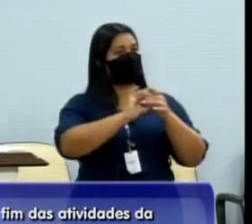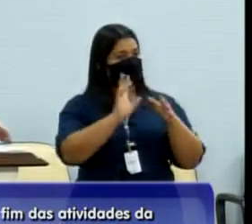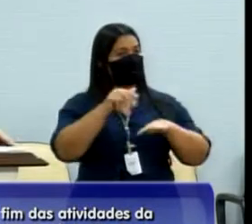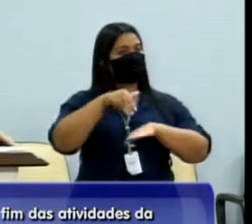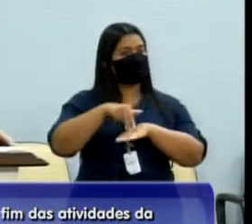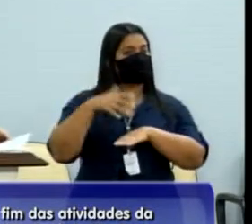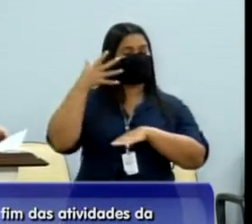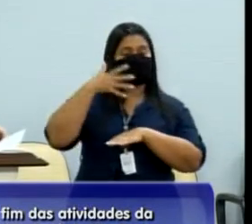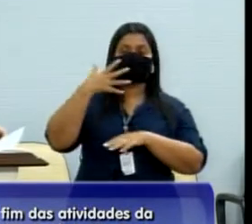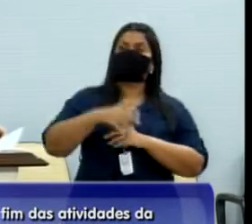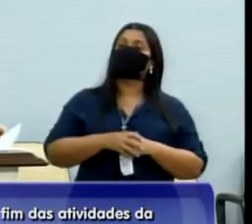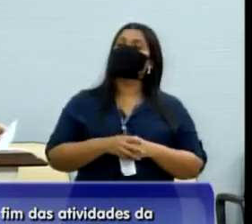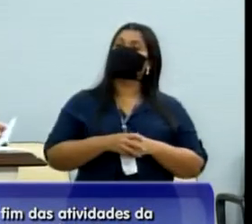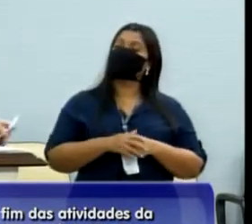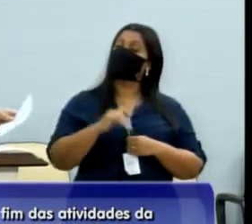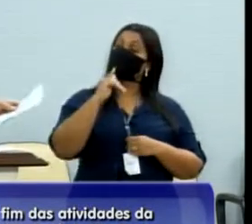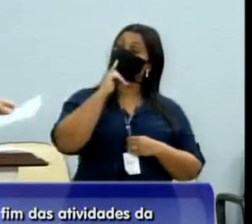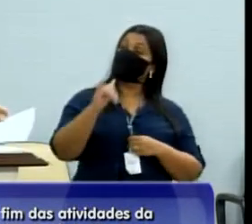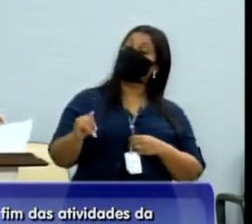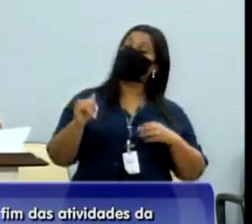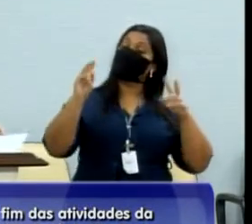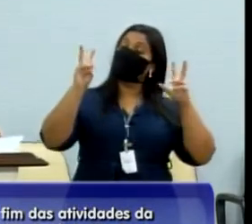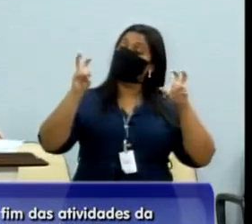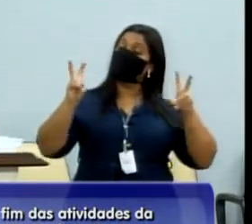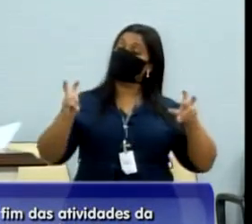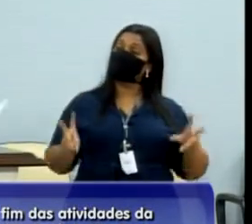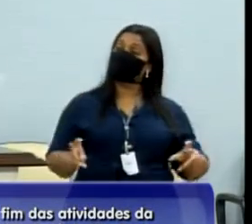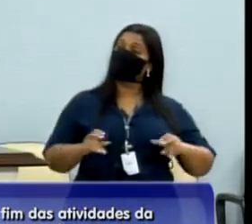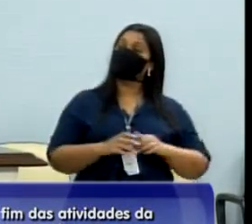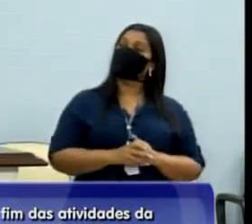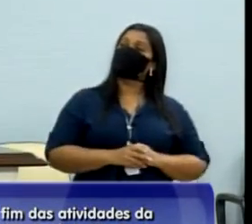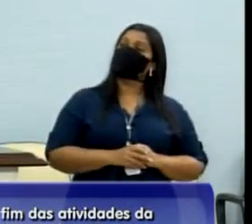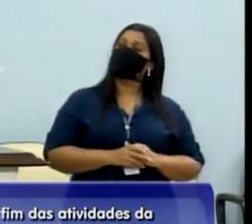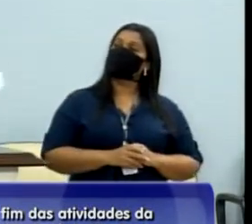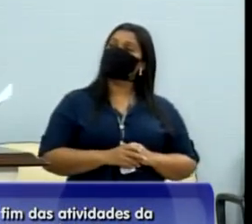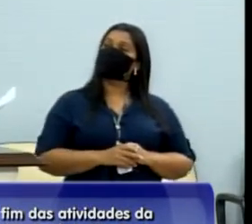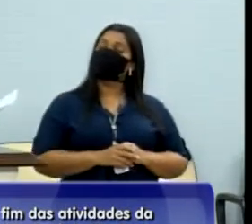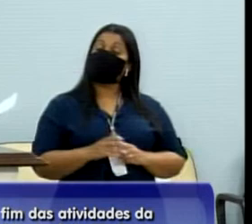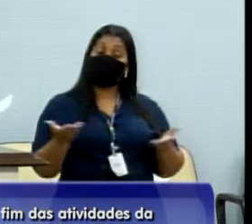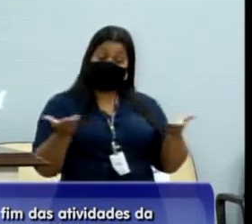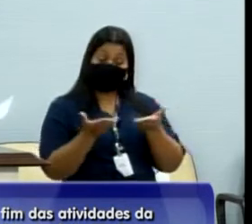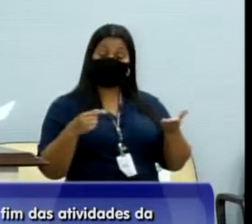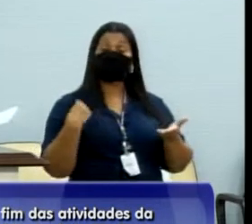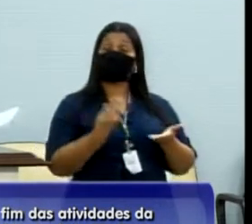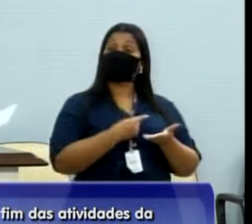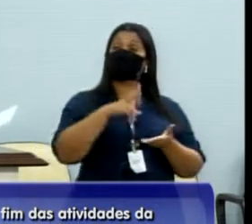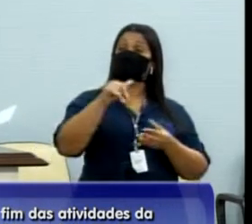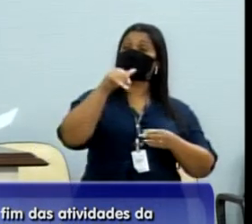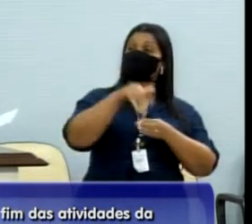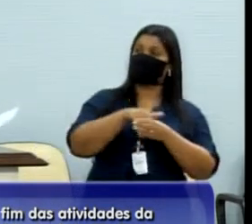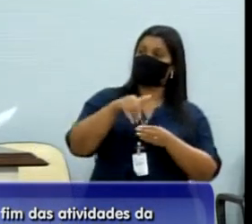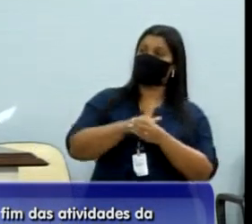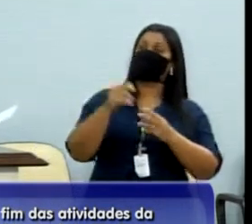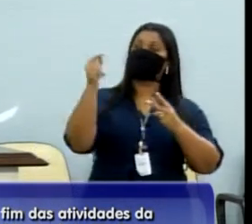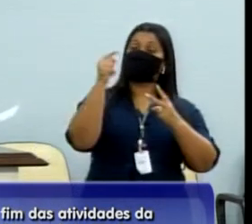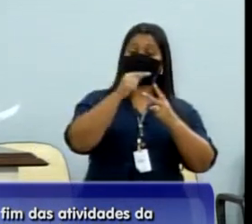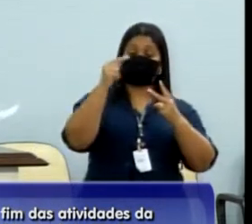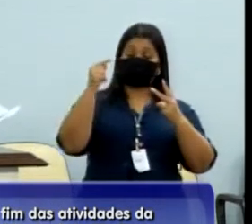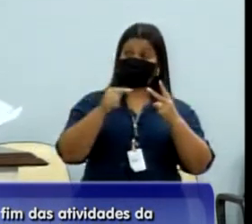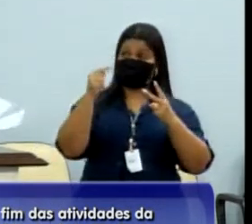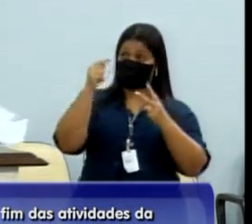Eu venho aqui falar de alguns assuntos, coisa rápida, nós vamos votar hoje, dois